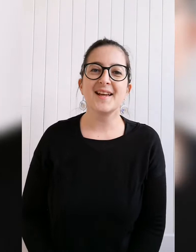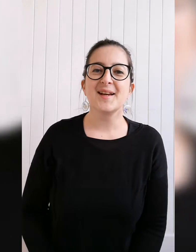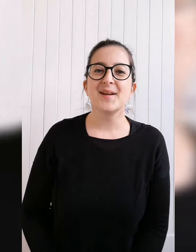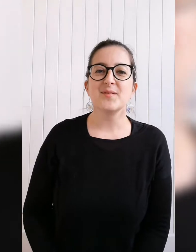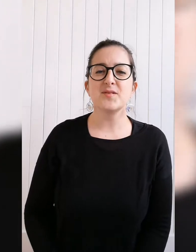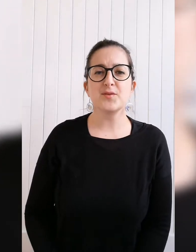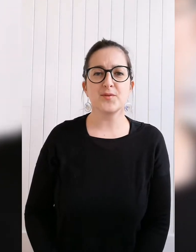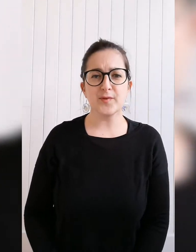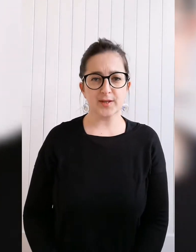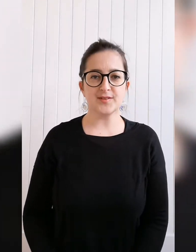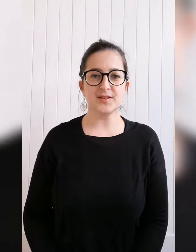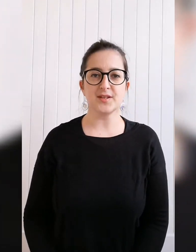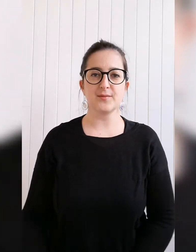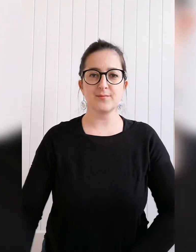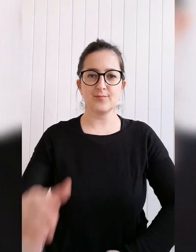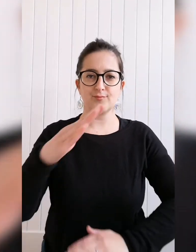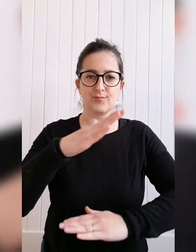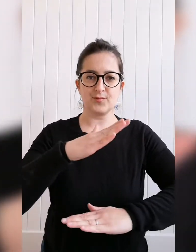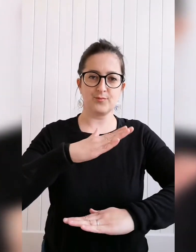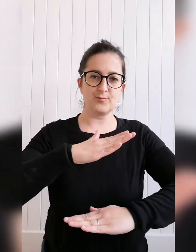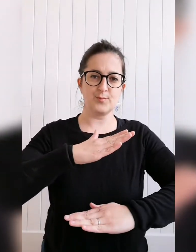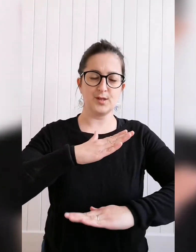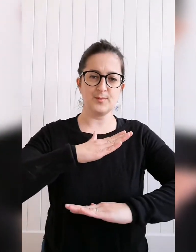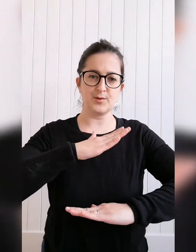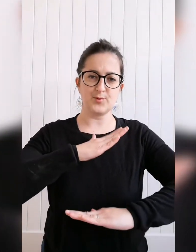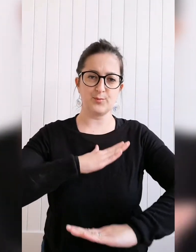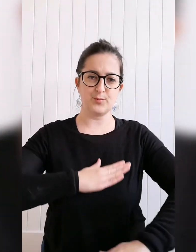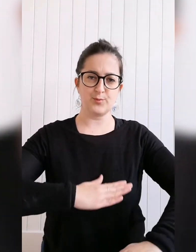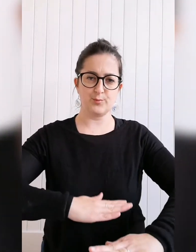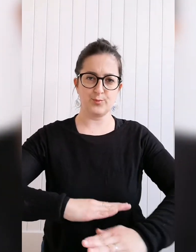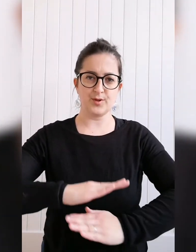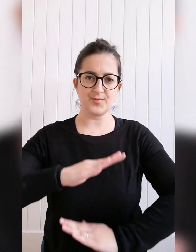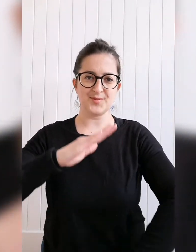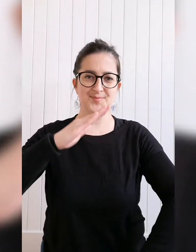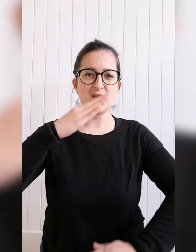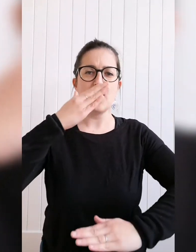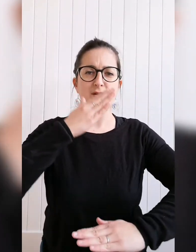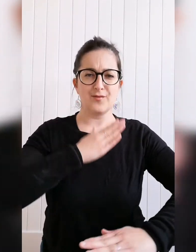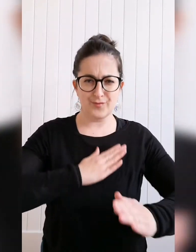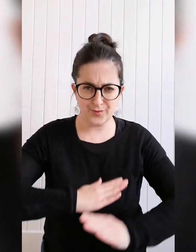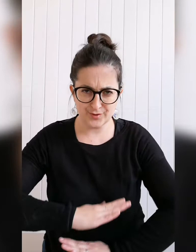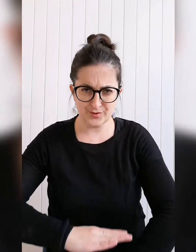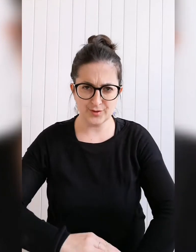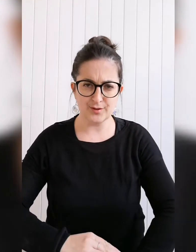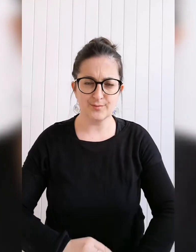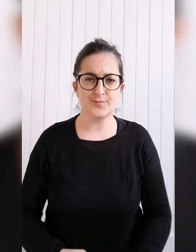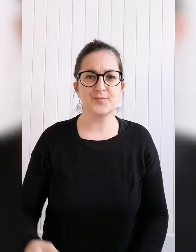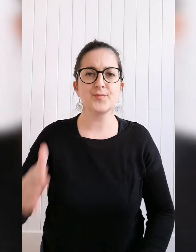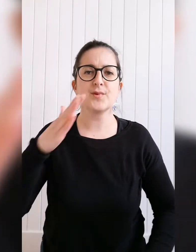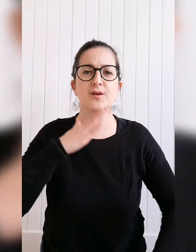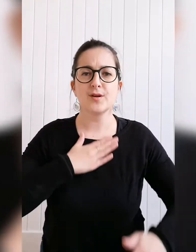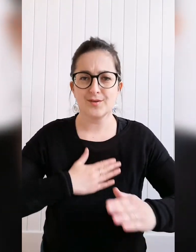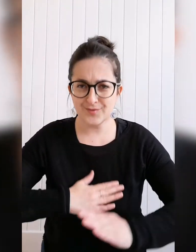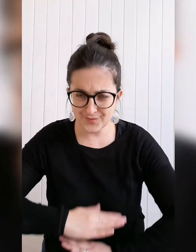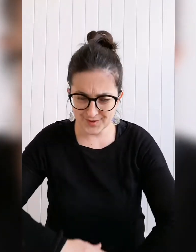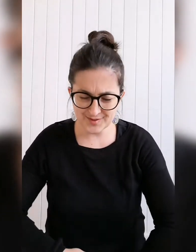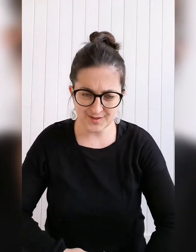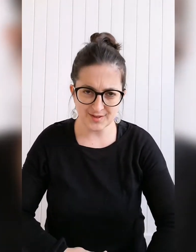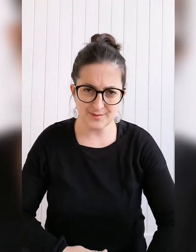Le signe fatigué. On met les mains comme ça et puis on ne plus comme ça. Fatigué. Fatigué.